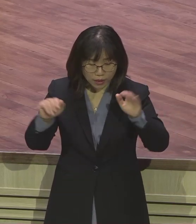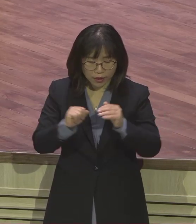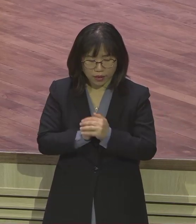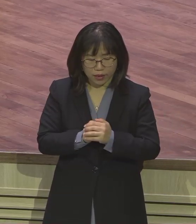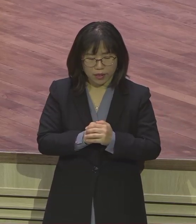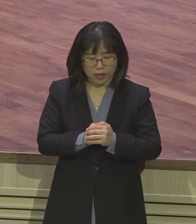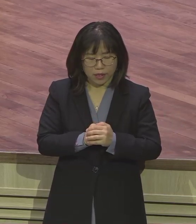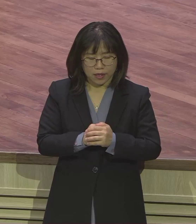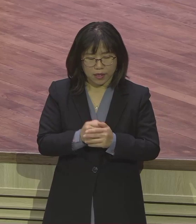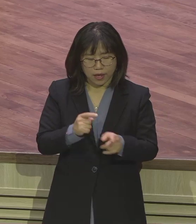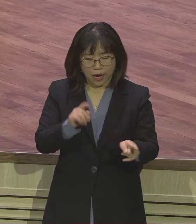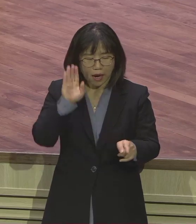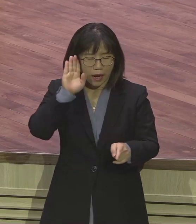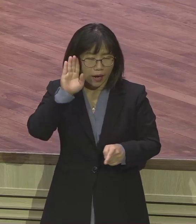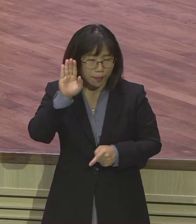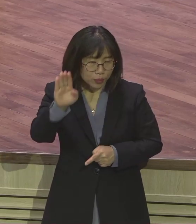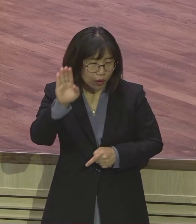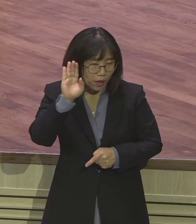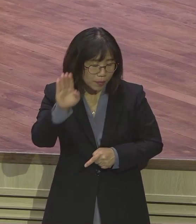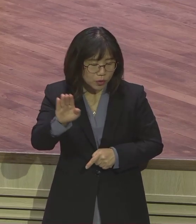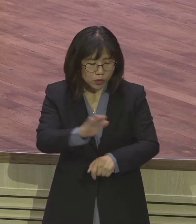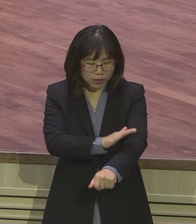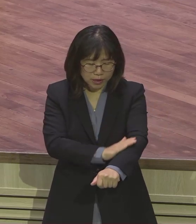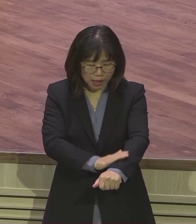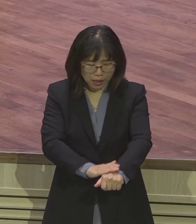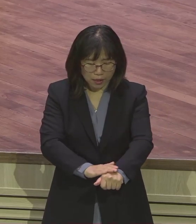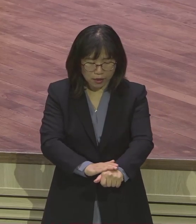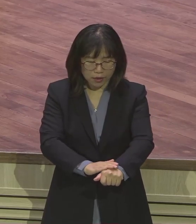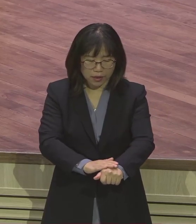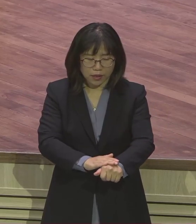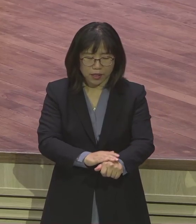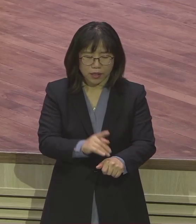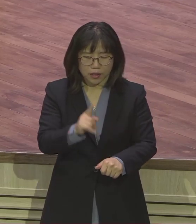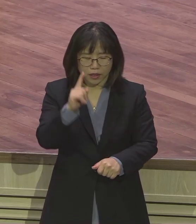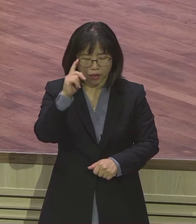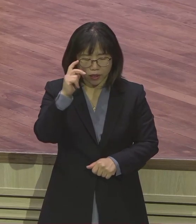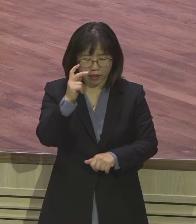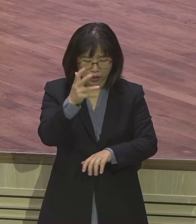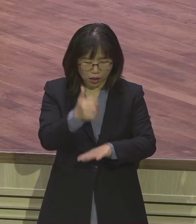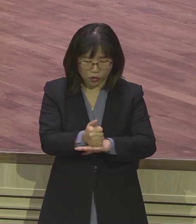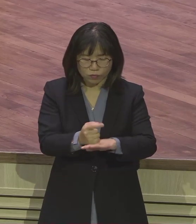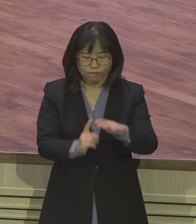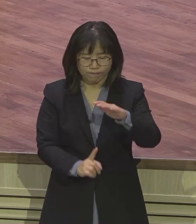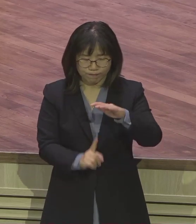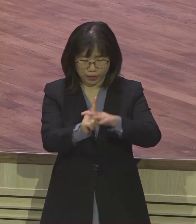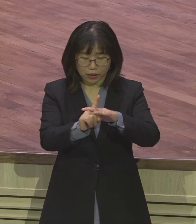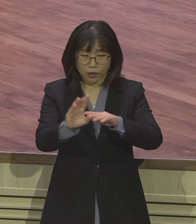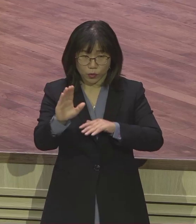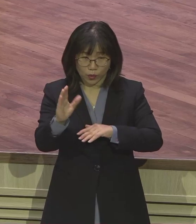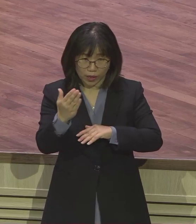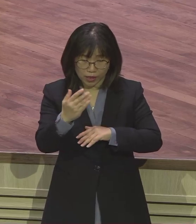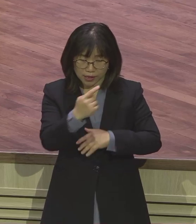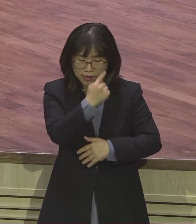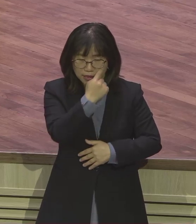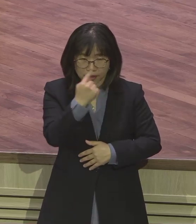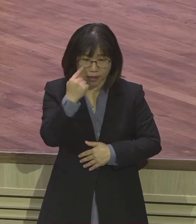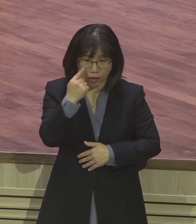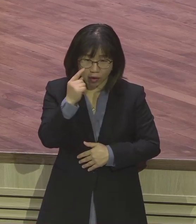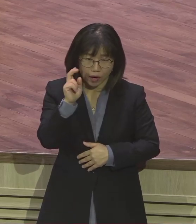장래에 탁월하게 될 것이지만 보여주는 어떤 정표가 그 어린아이에게 찍히셨을 것이다. 아직 그렇게 주석을